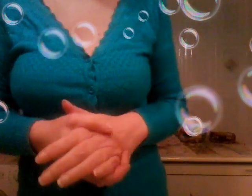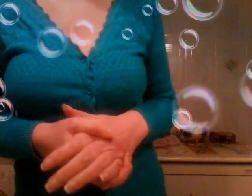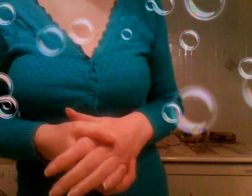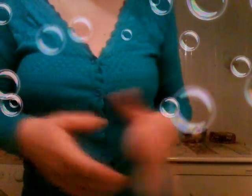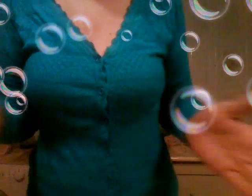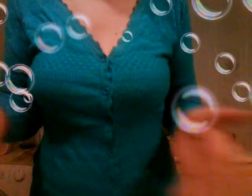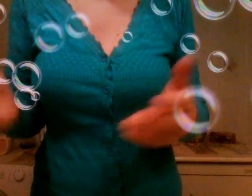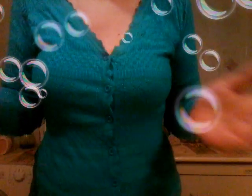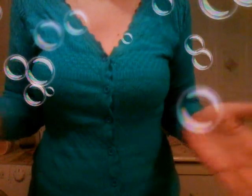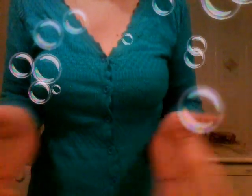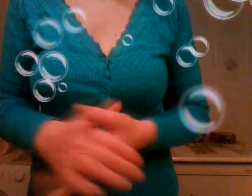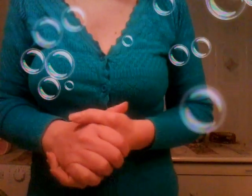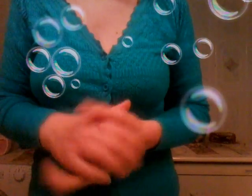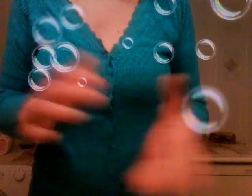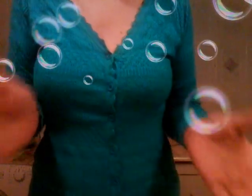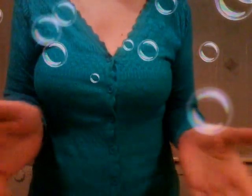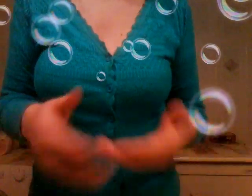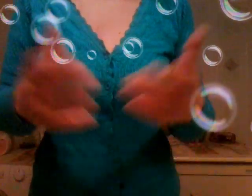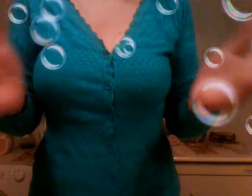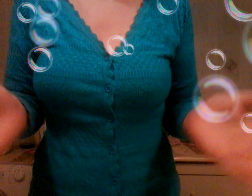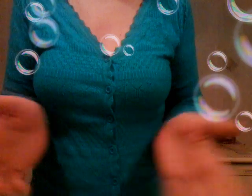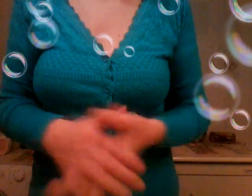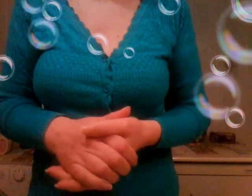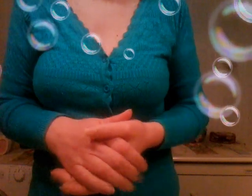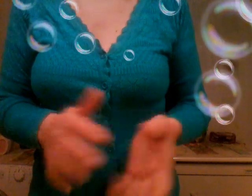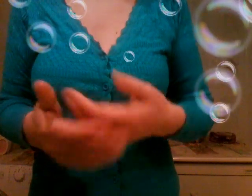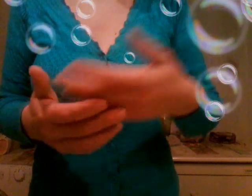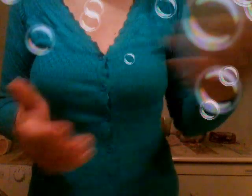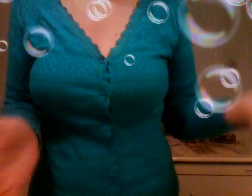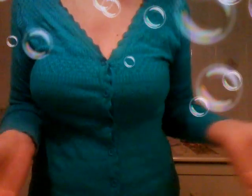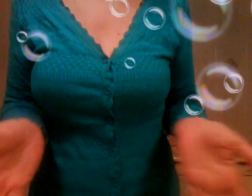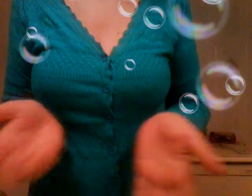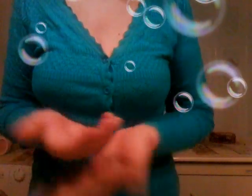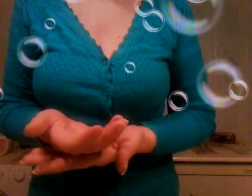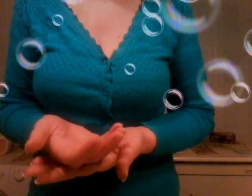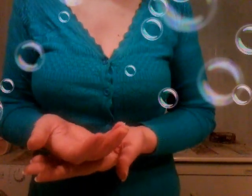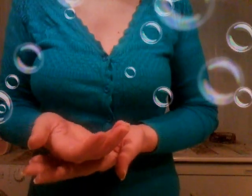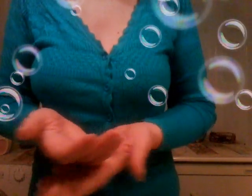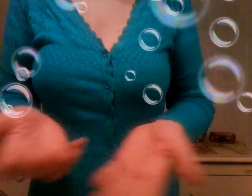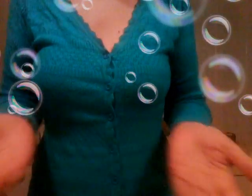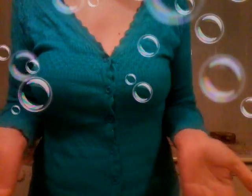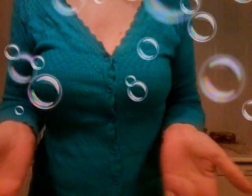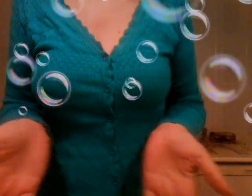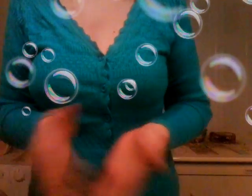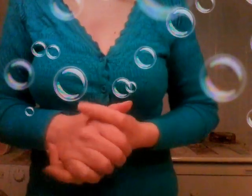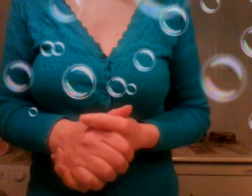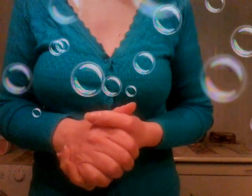moda va di moda i bocchini vari così vari fateli fare tutta lei ormai le donne devono fare tutto